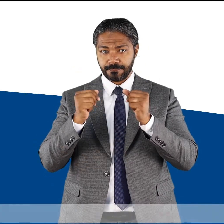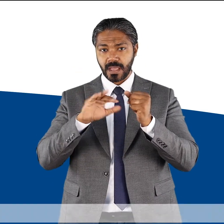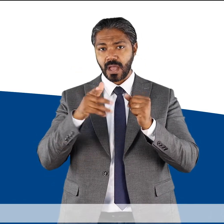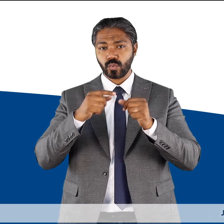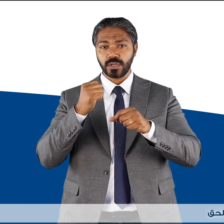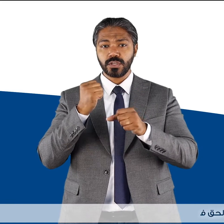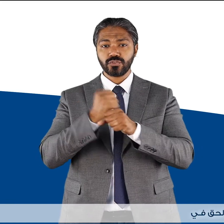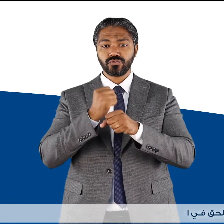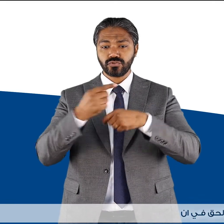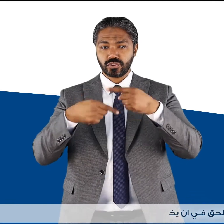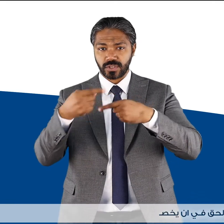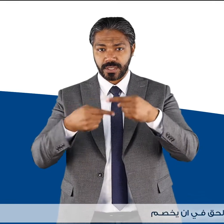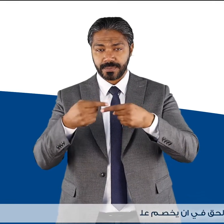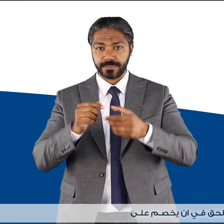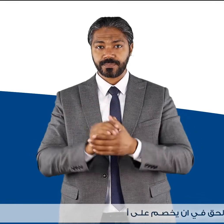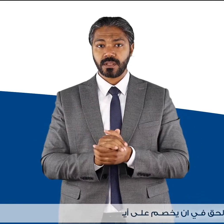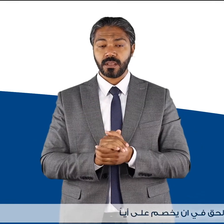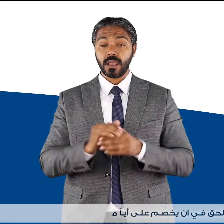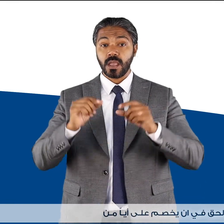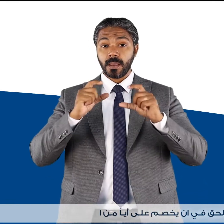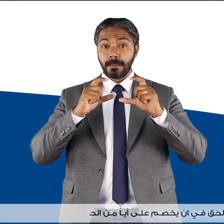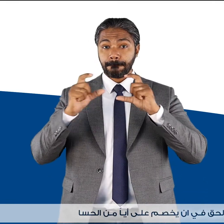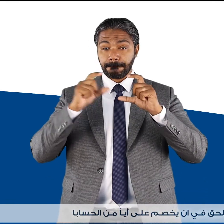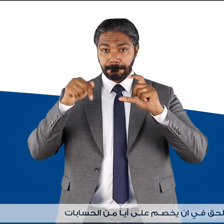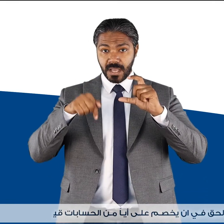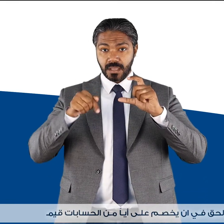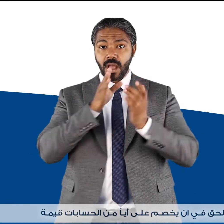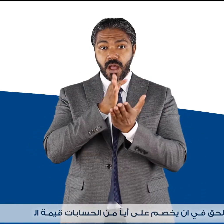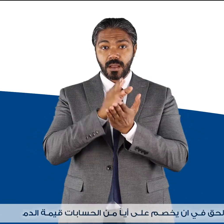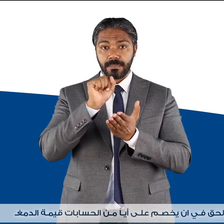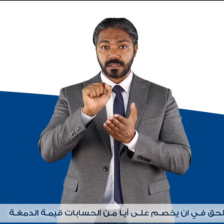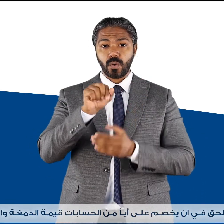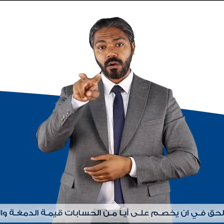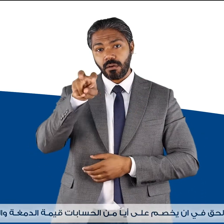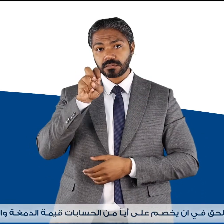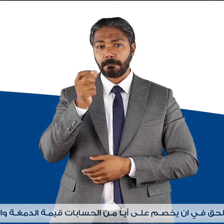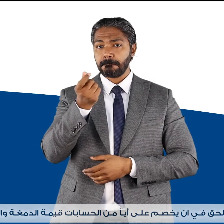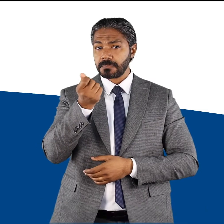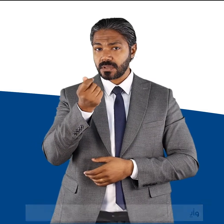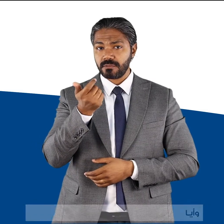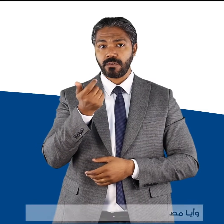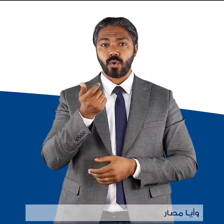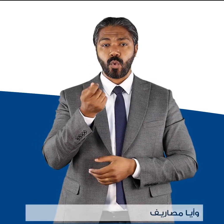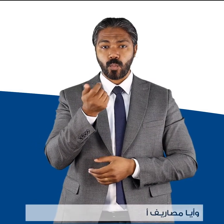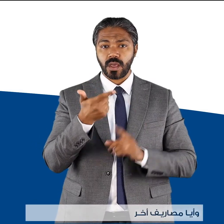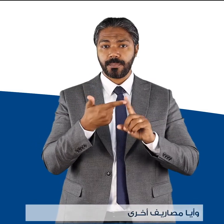للبنك الحق في أن يخصم على أي من الحسابات قيمة الدمغة والعمولات وأي مصاريف أخرى